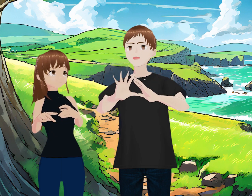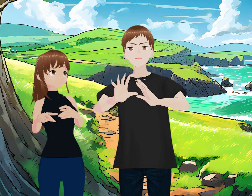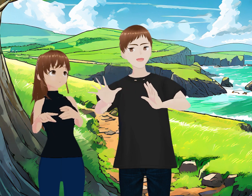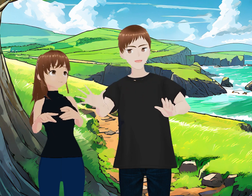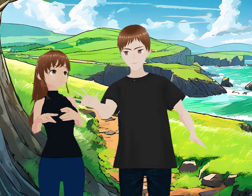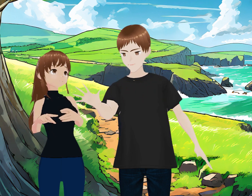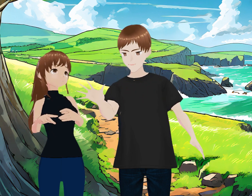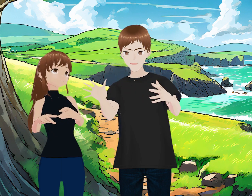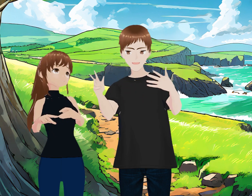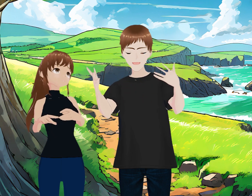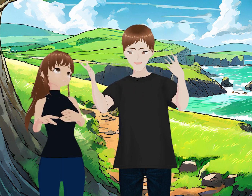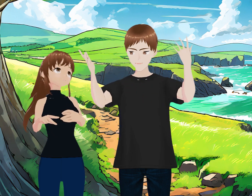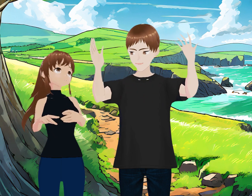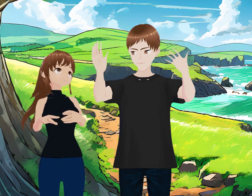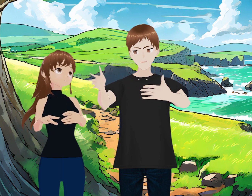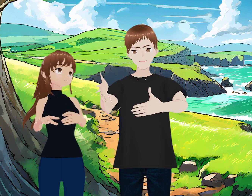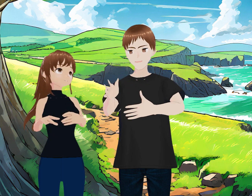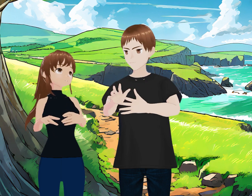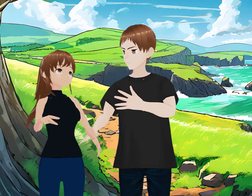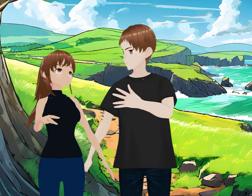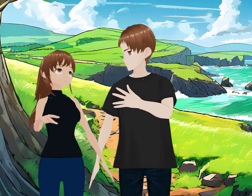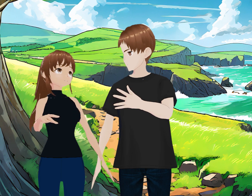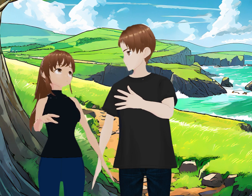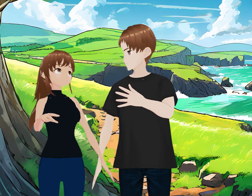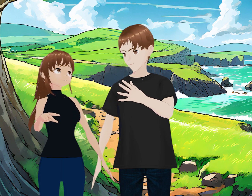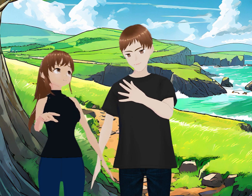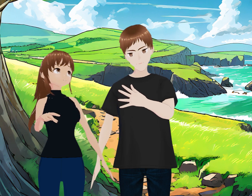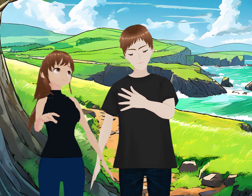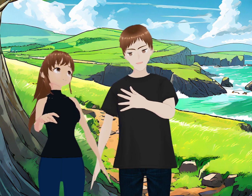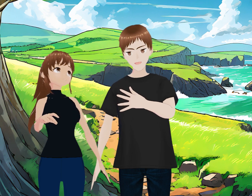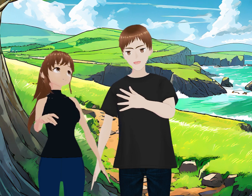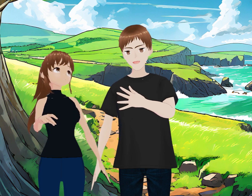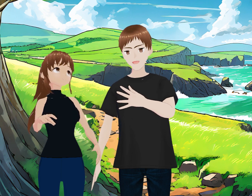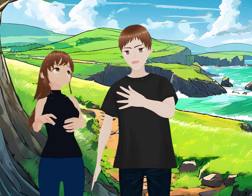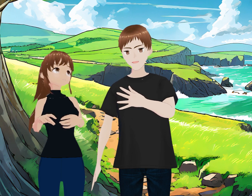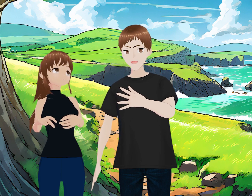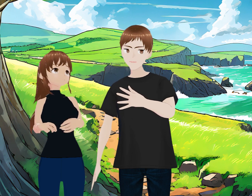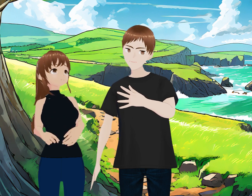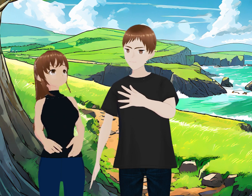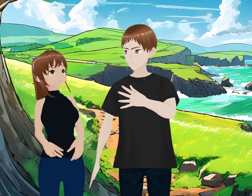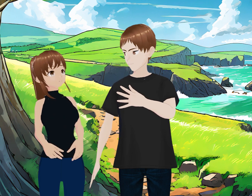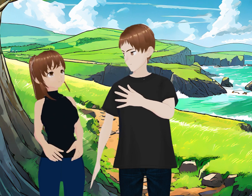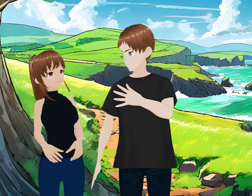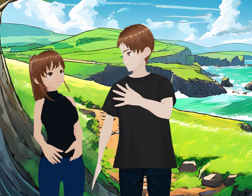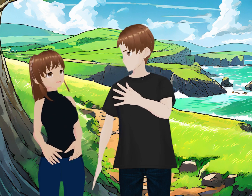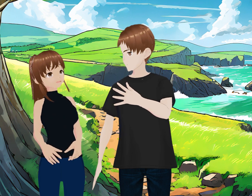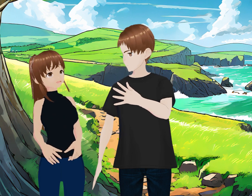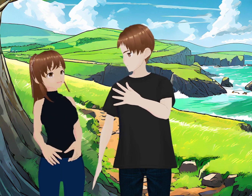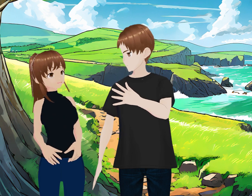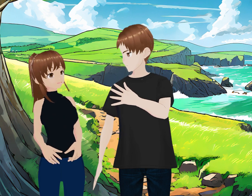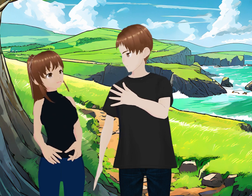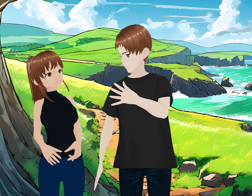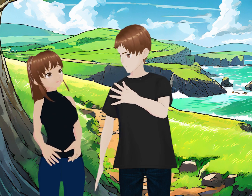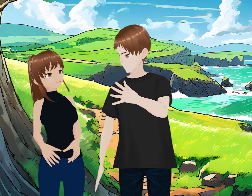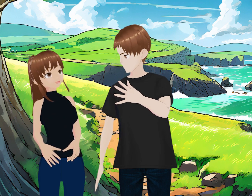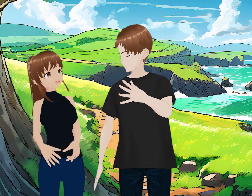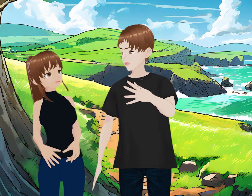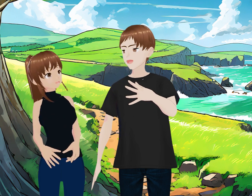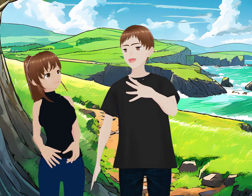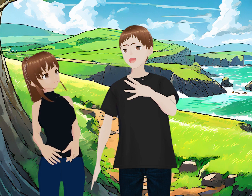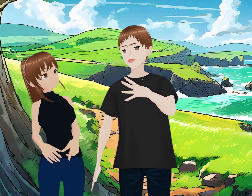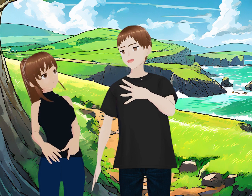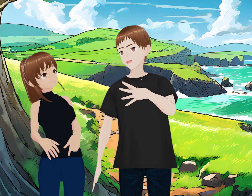gobierno. No me vengan con pretextos de que es más fácil. No, no, no. batallan mucho. Yo he pedido varias ocasiones trabajo para allá,